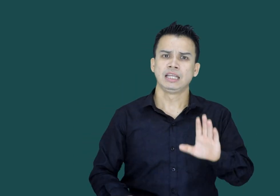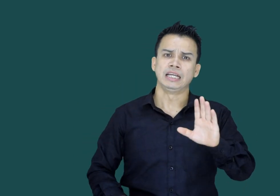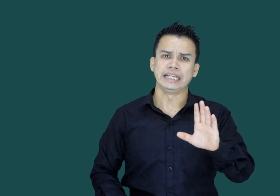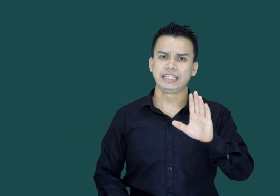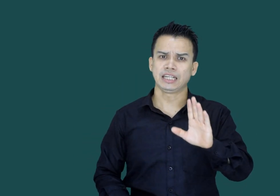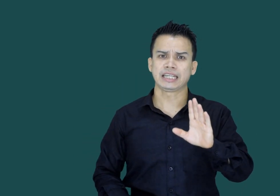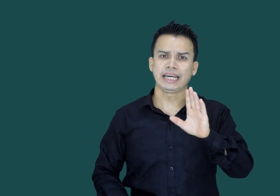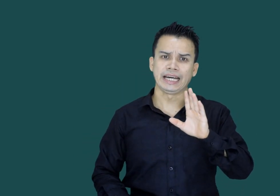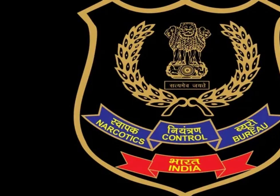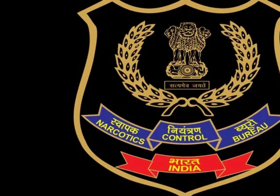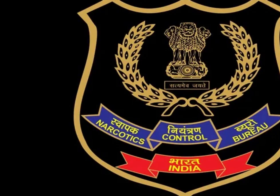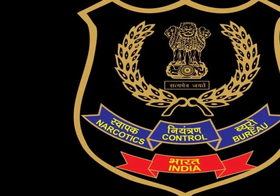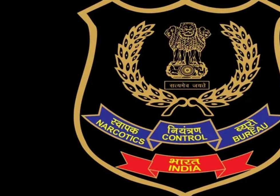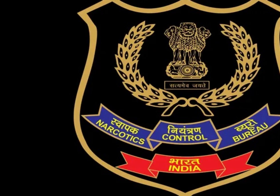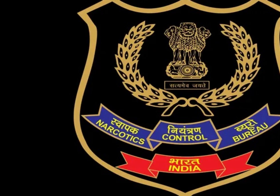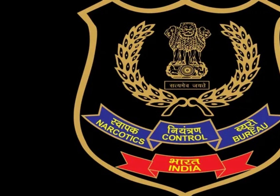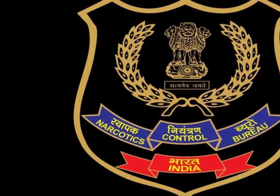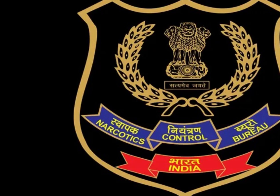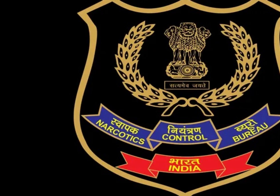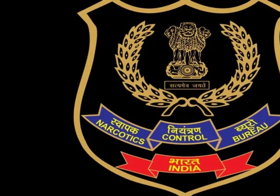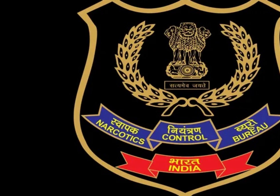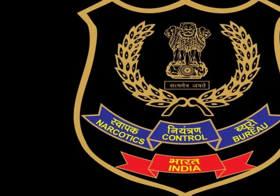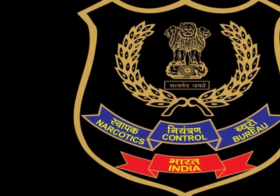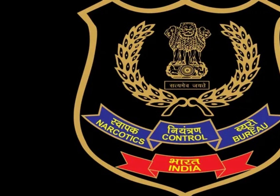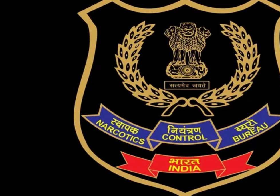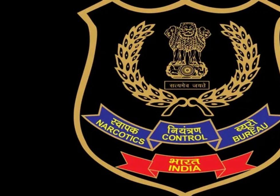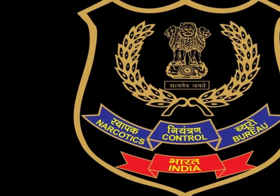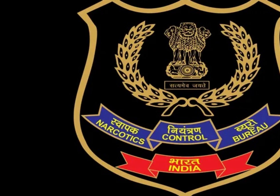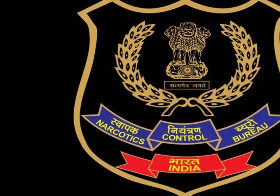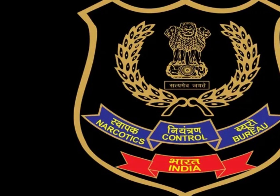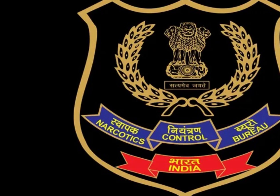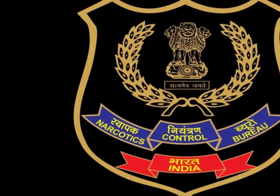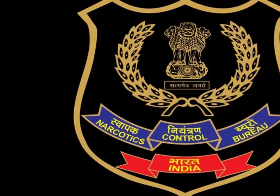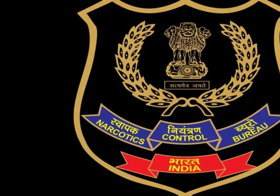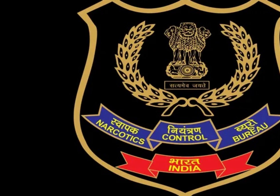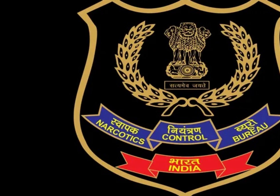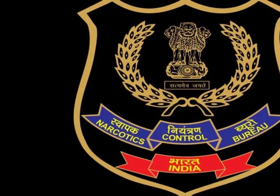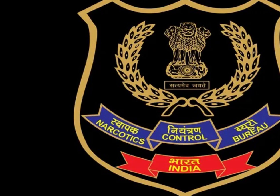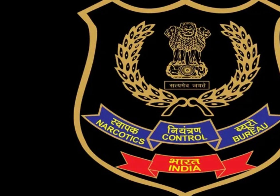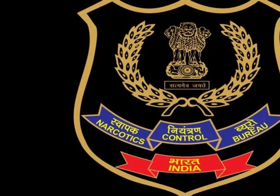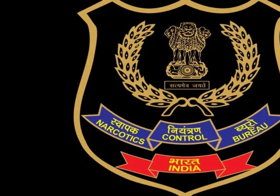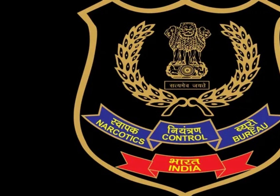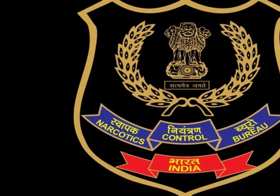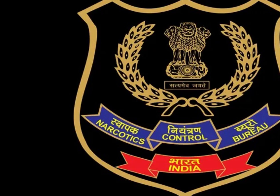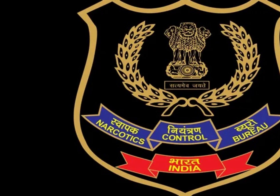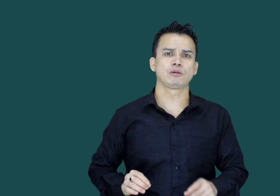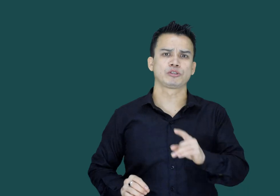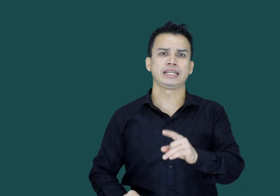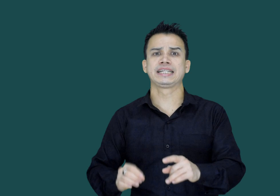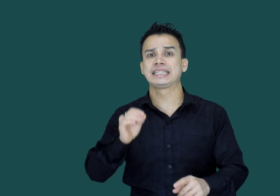انڈیا کے انسی بی یعنی نرکوٹکس کنٹرول بیورو کے مطابق ہمارے دیش میں 2.5 کروڑ سے لے کر